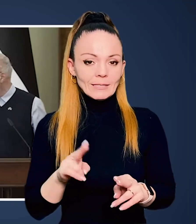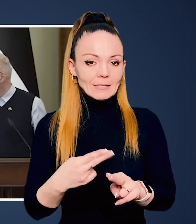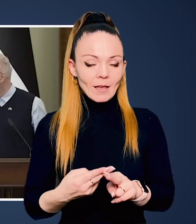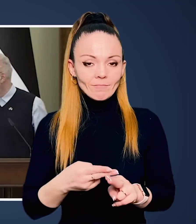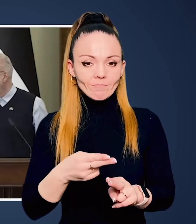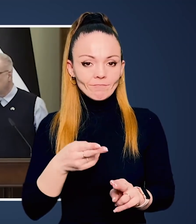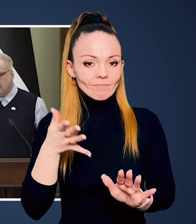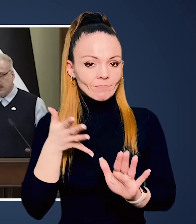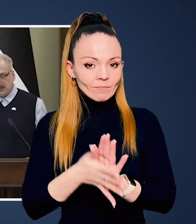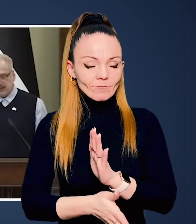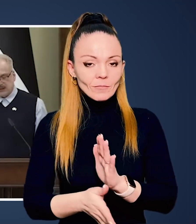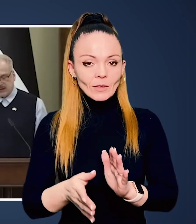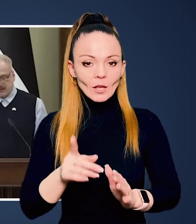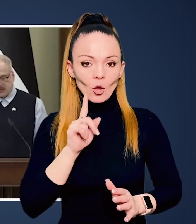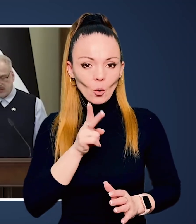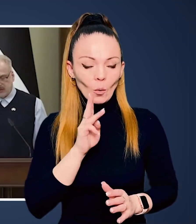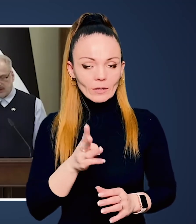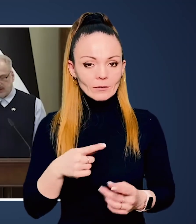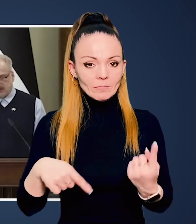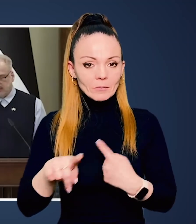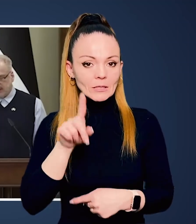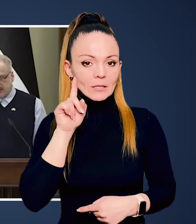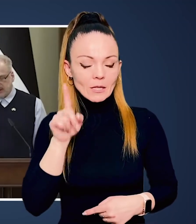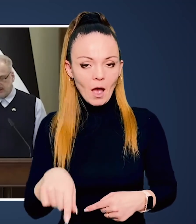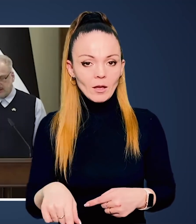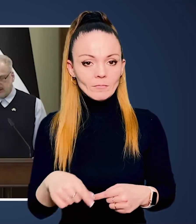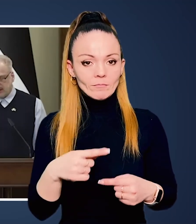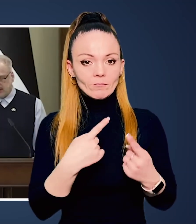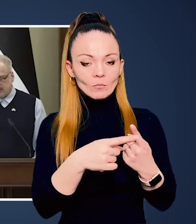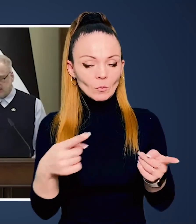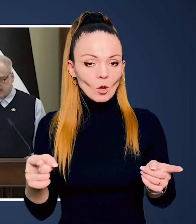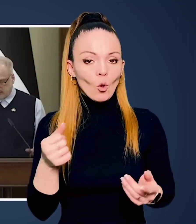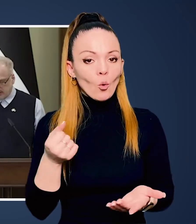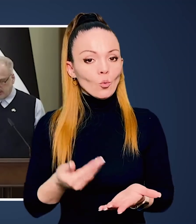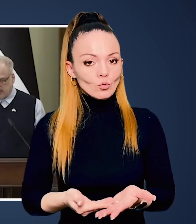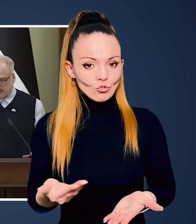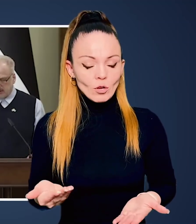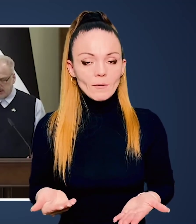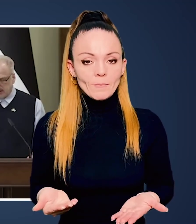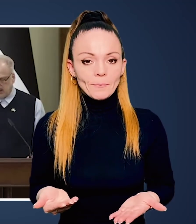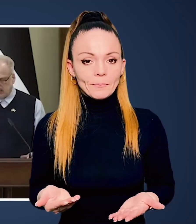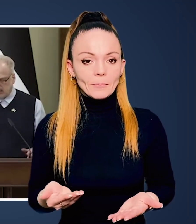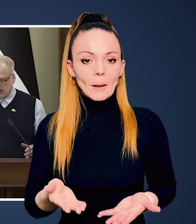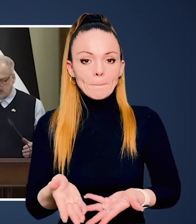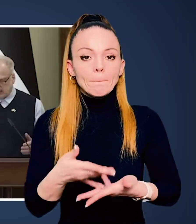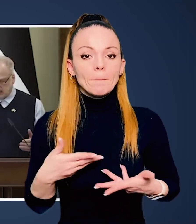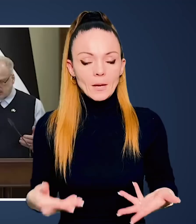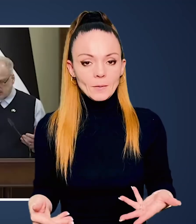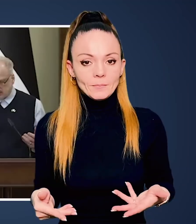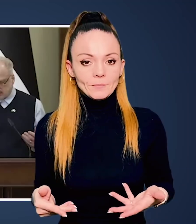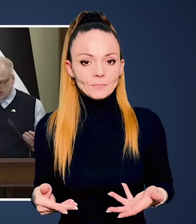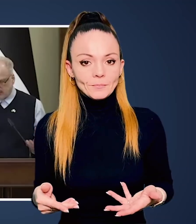звичайно, це забирає руки, як ми знаємо. Отже,